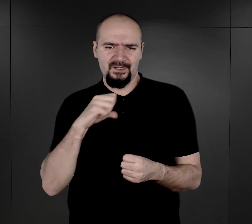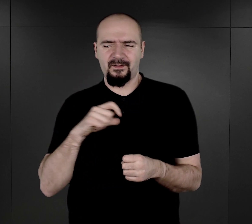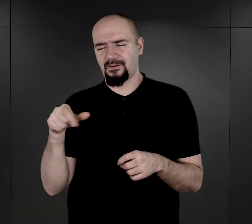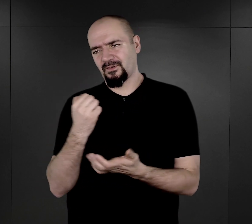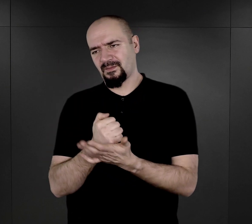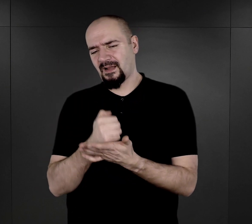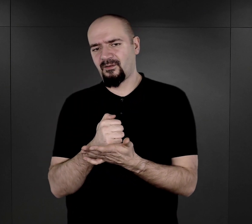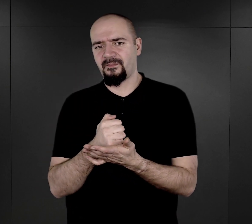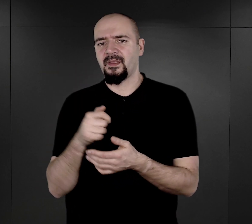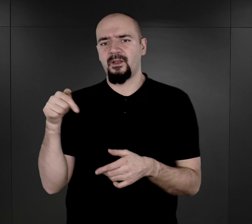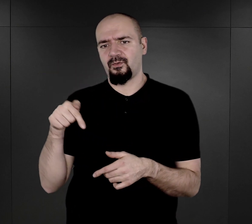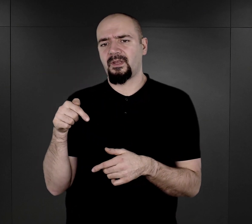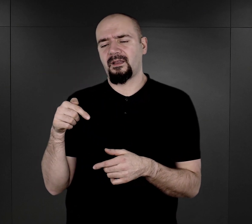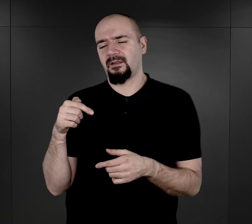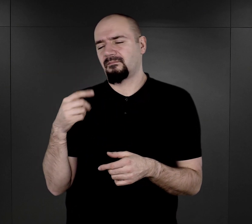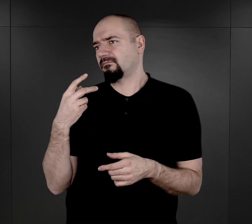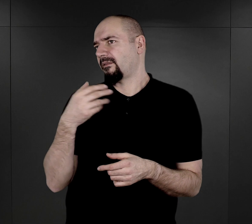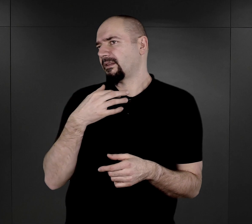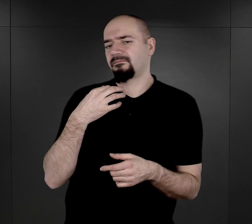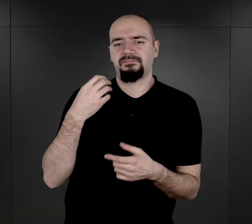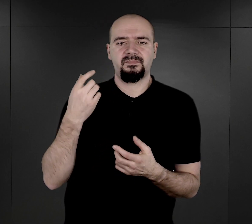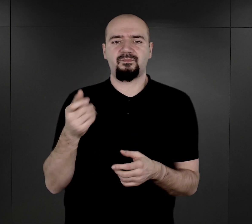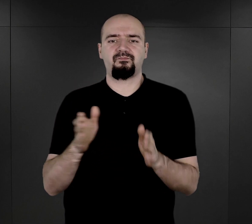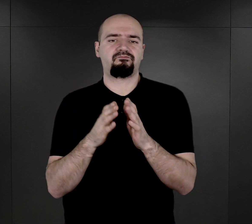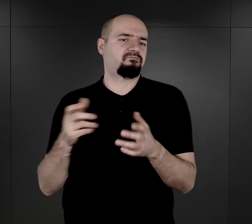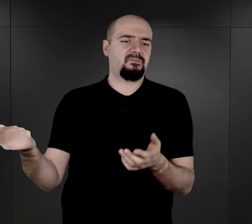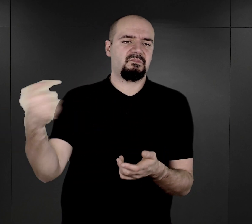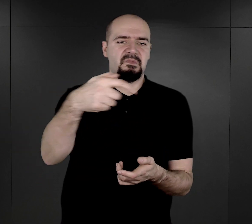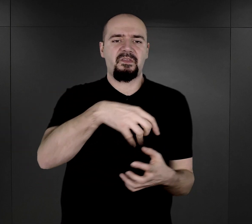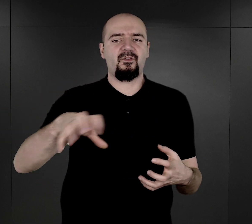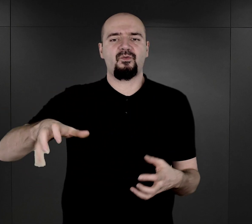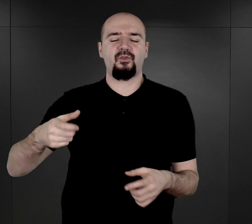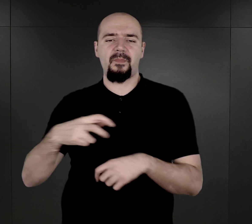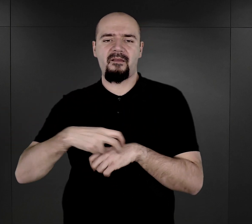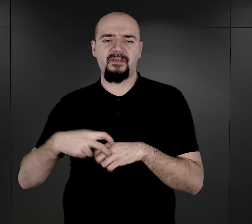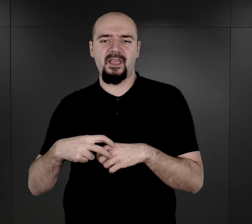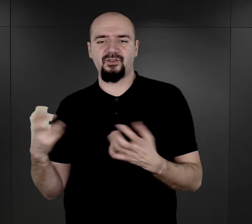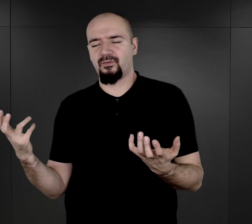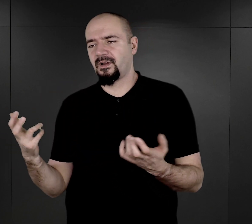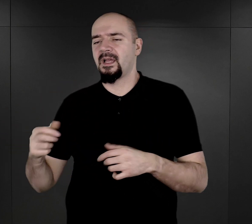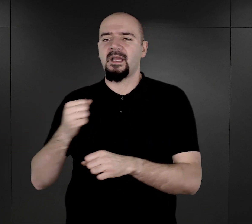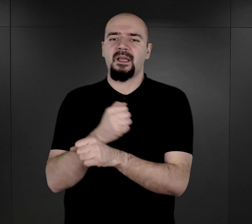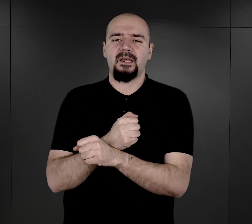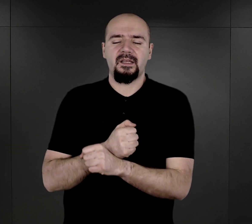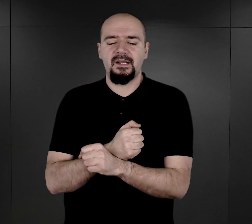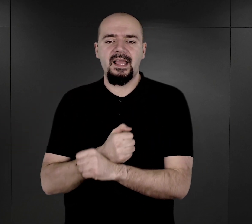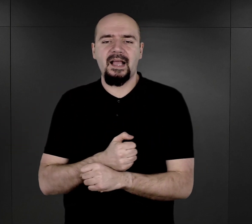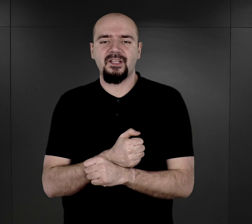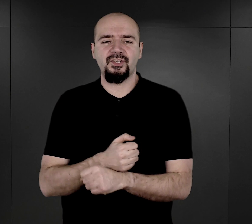nawet powołał taki zespół więźniów, lekarzy. Był w nim m.in. prof. Bertolt Epstein,